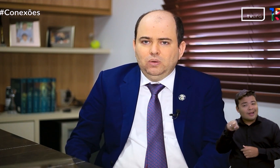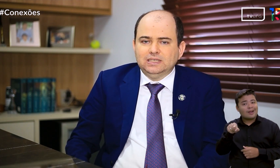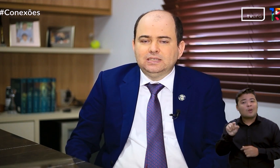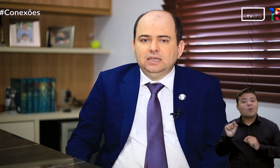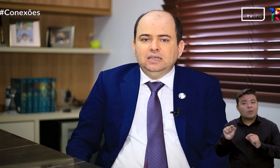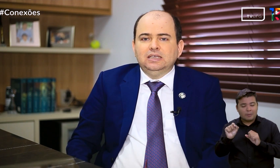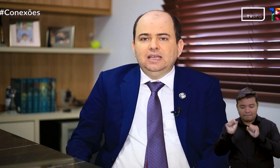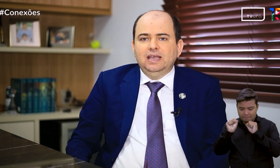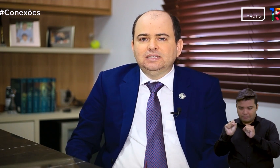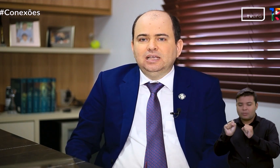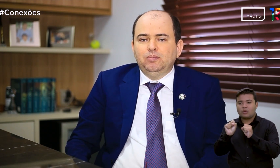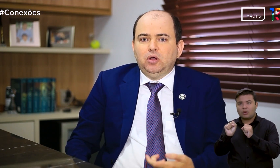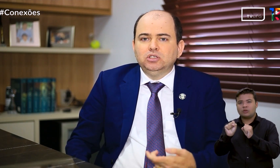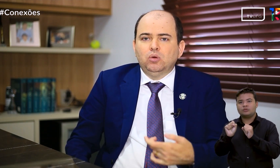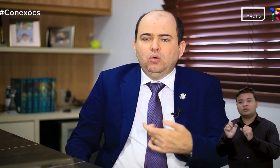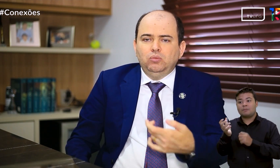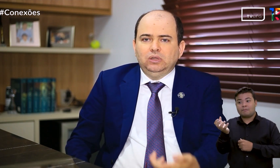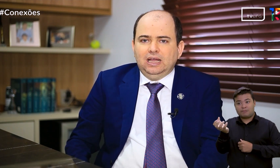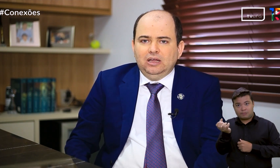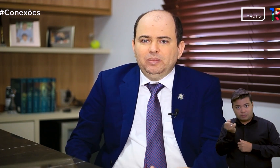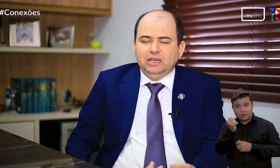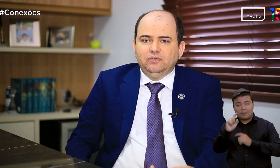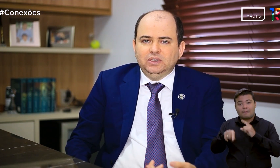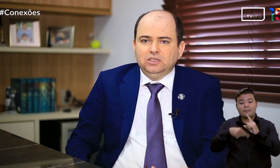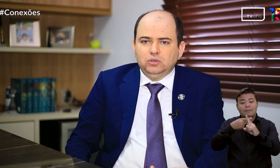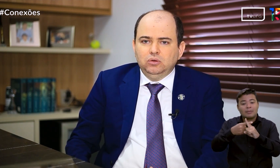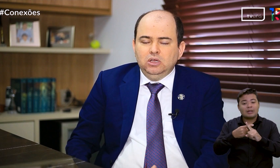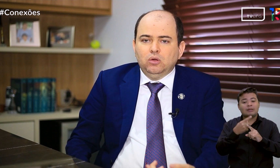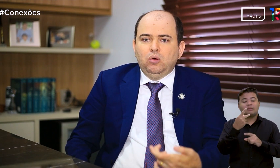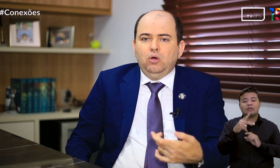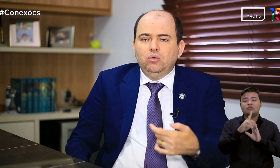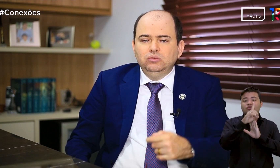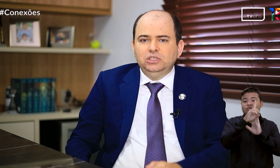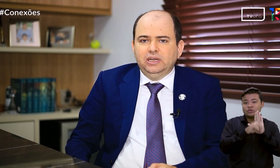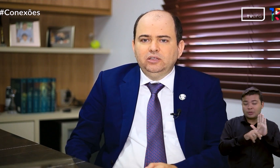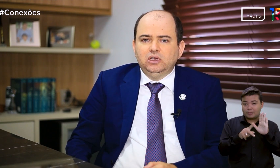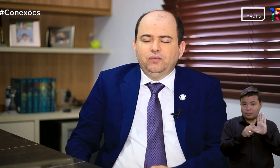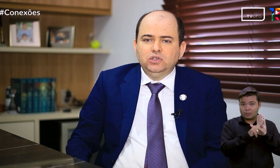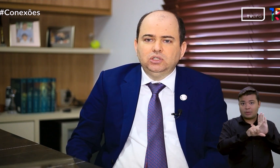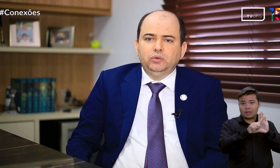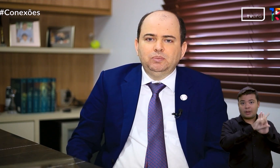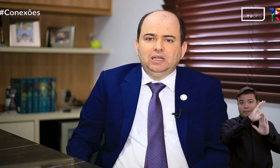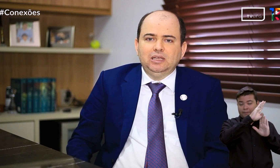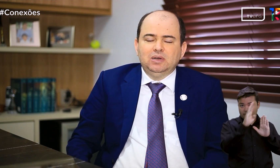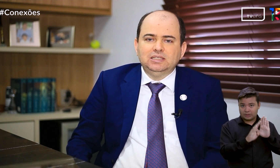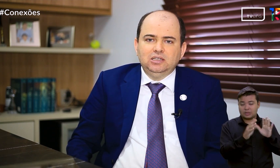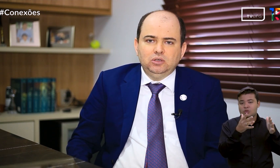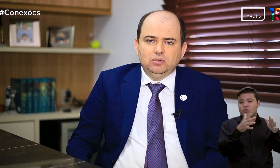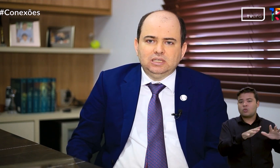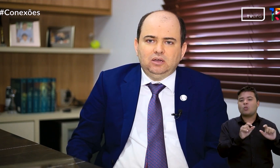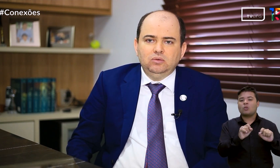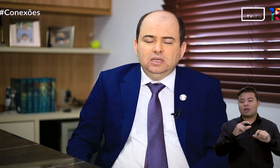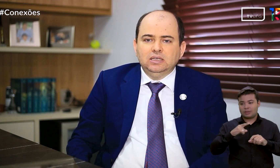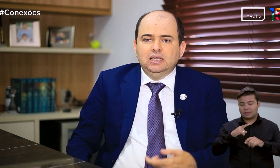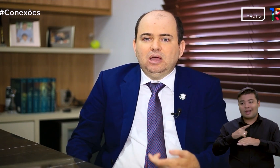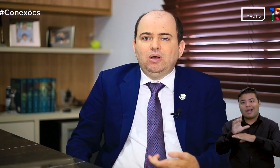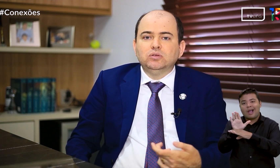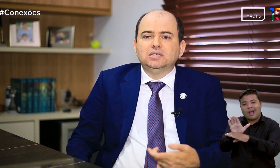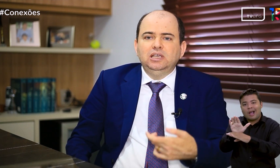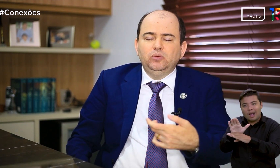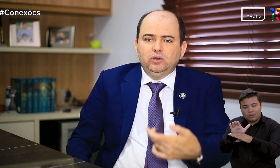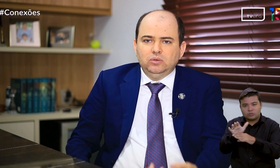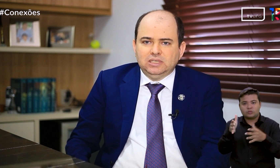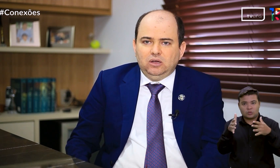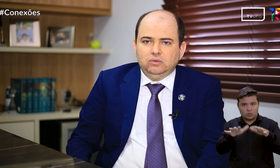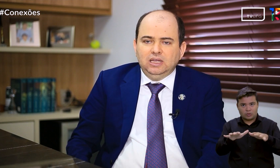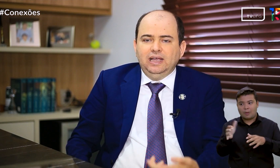LOAS, que esse pode acumular o benefício com um direito que foi instituído pela Lei Brasileira de Inclusão, que é o